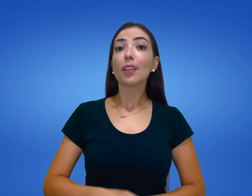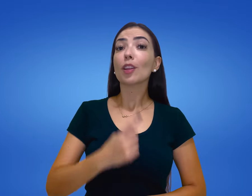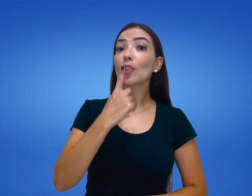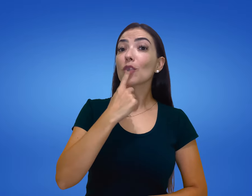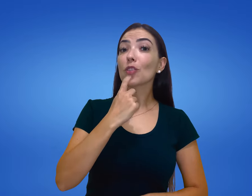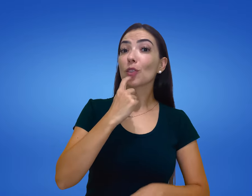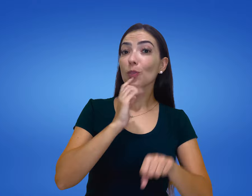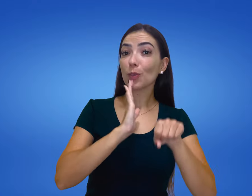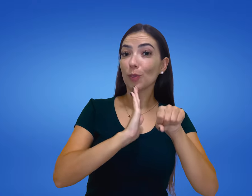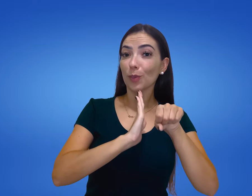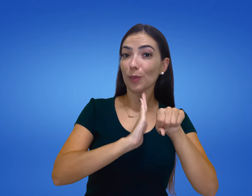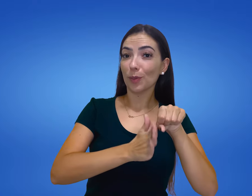Tomate Tomate Tomate